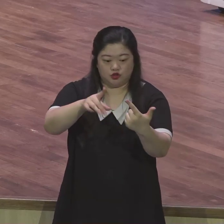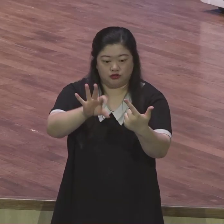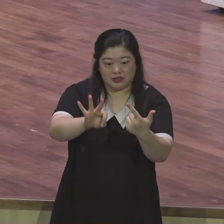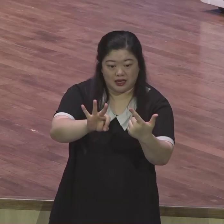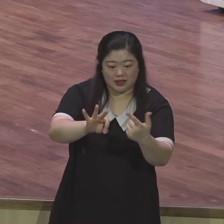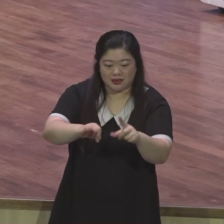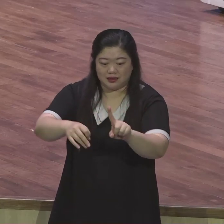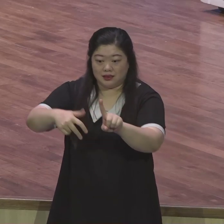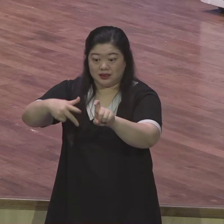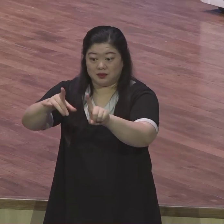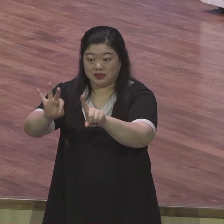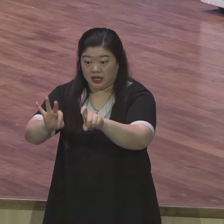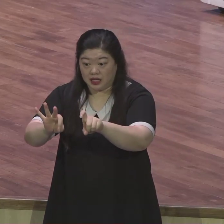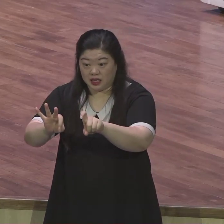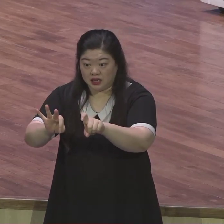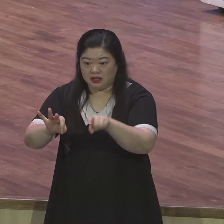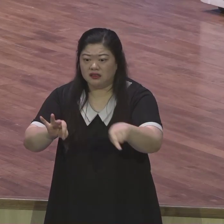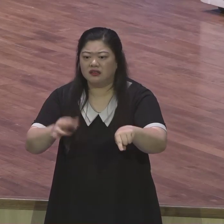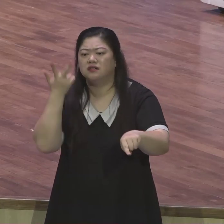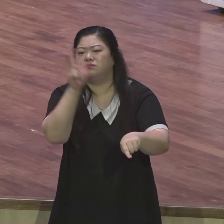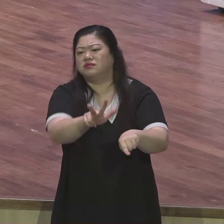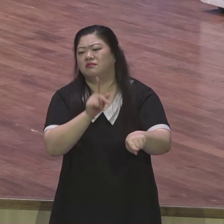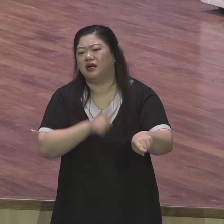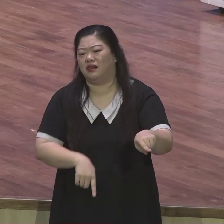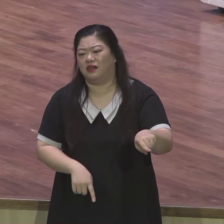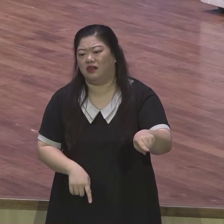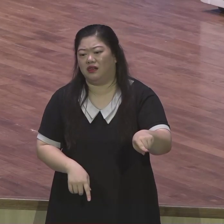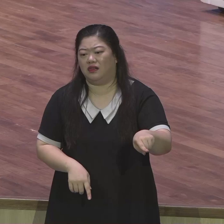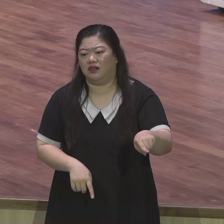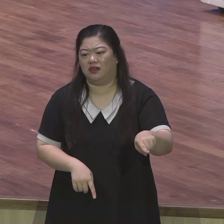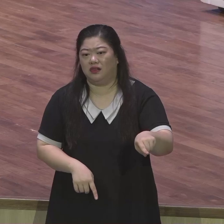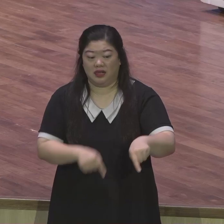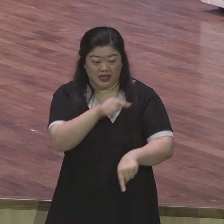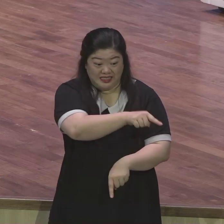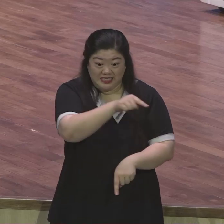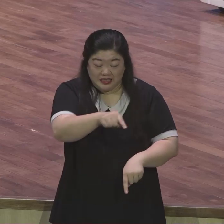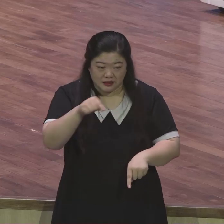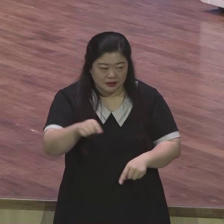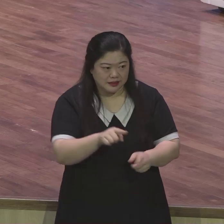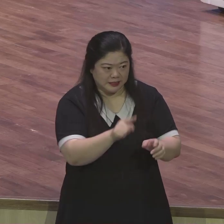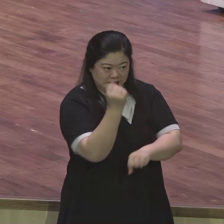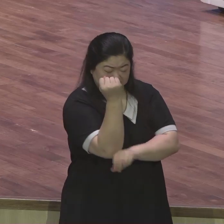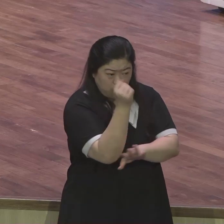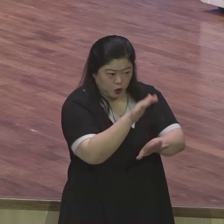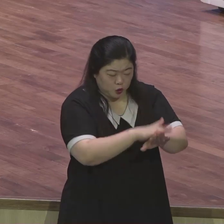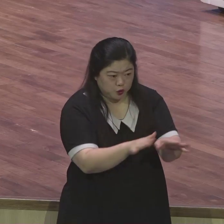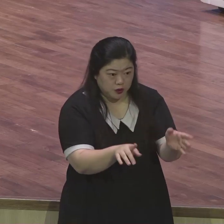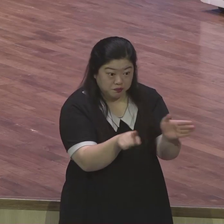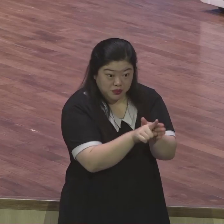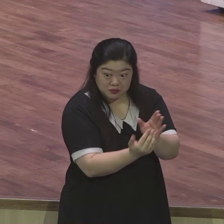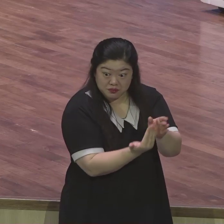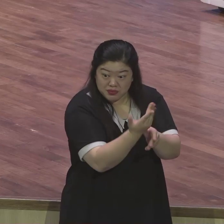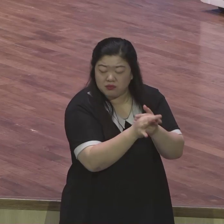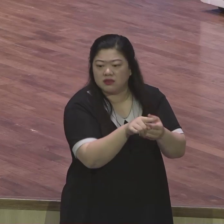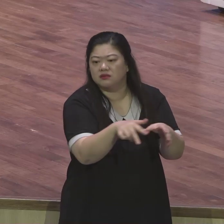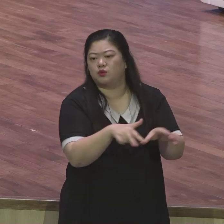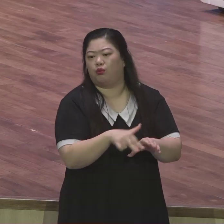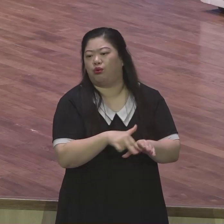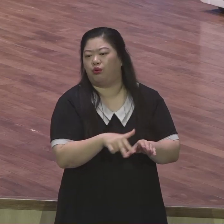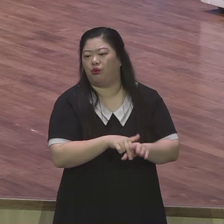여기서 나온 믿음을 보고 종교적 믿음이라고 해요 복음과 종교는 본질적으로 다릅니다